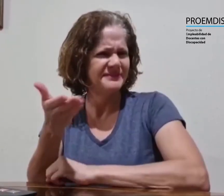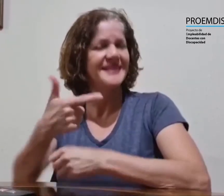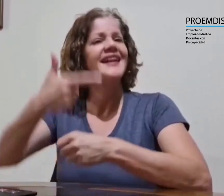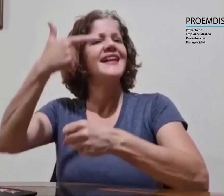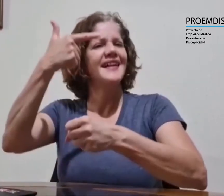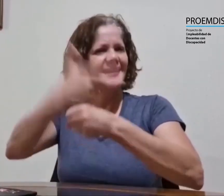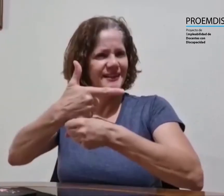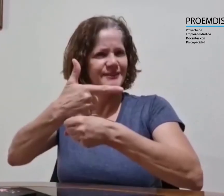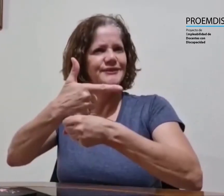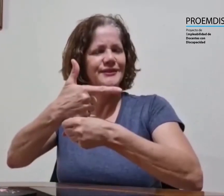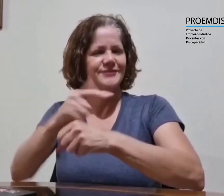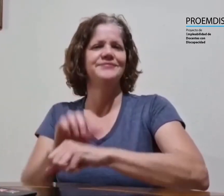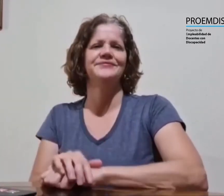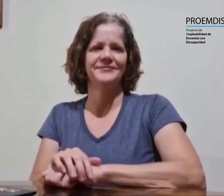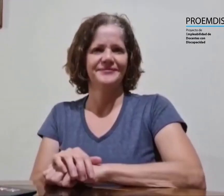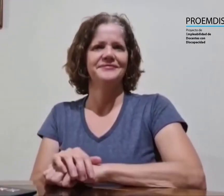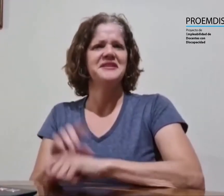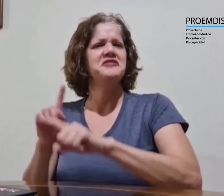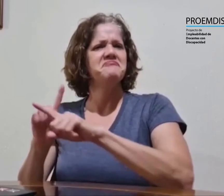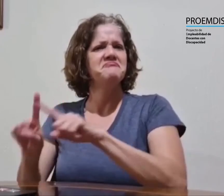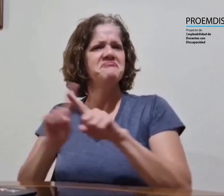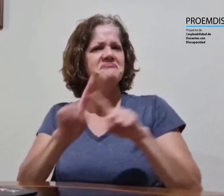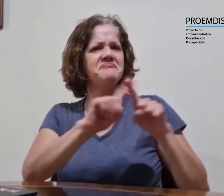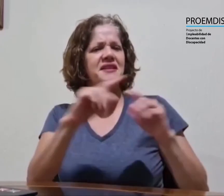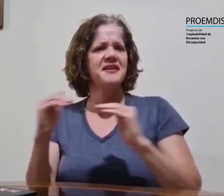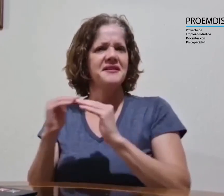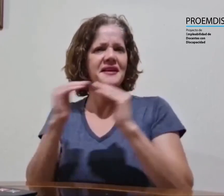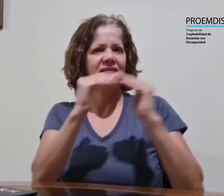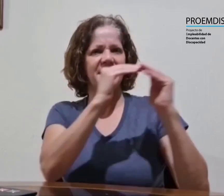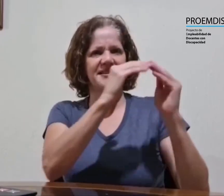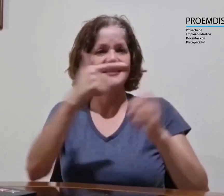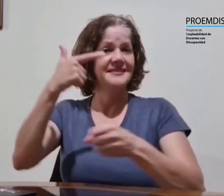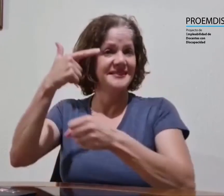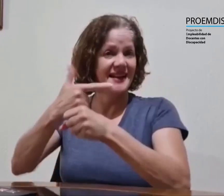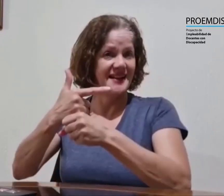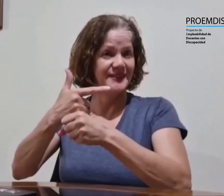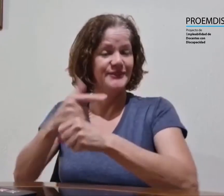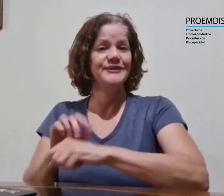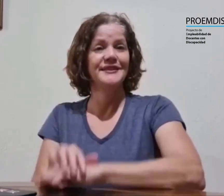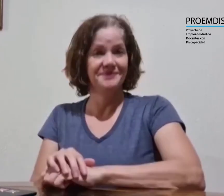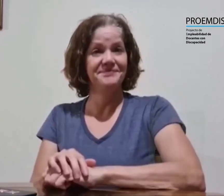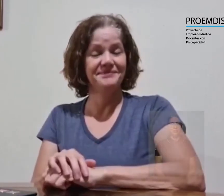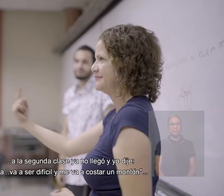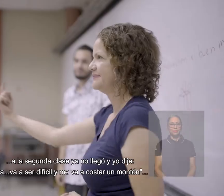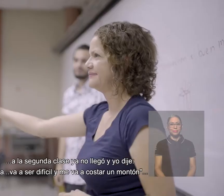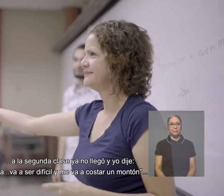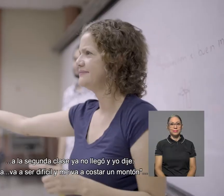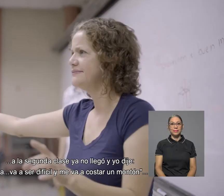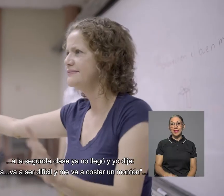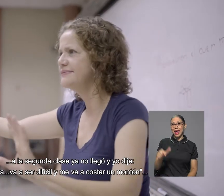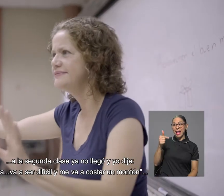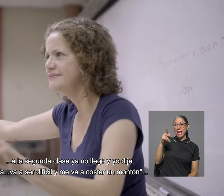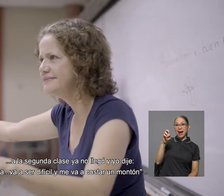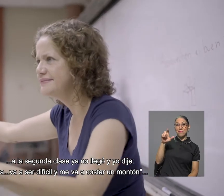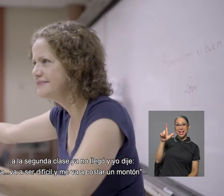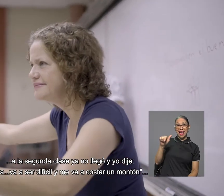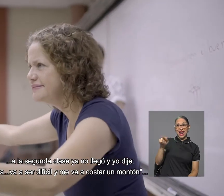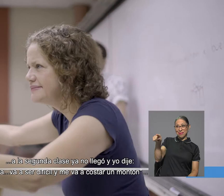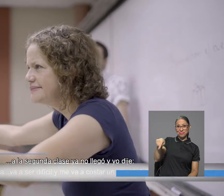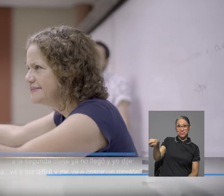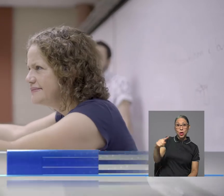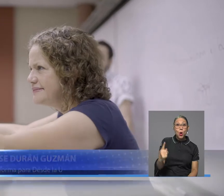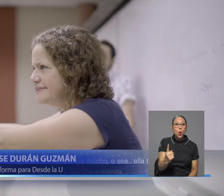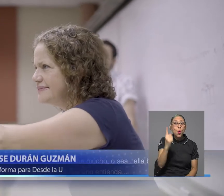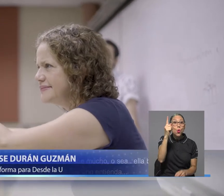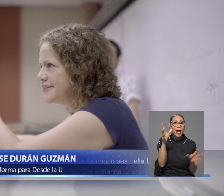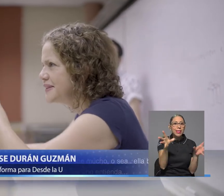Yo enseño lengua de señas costarricense, lesco, en los diferentes niveles de la misma. Gabriela es una de